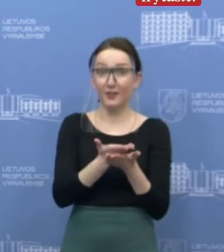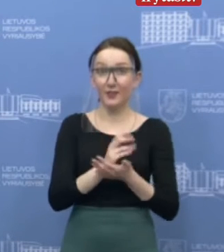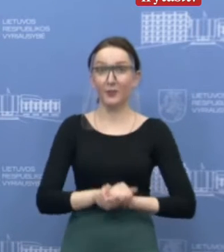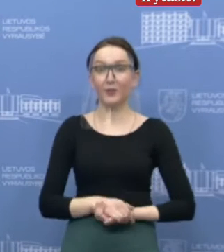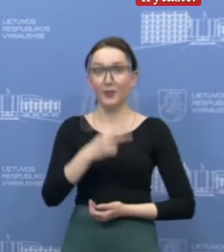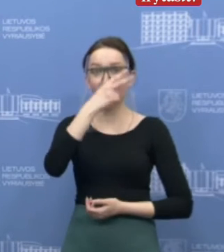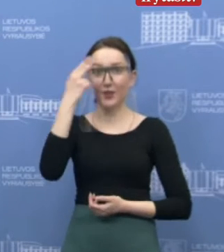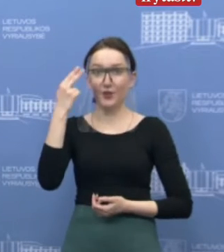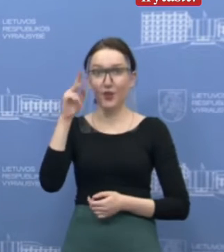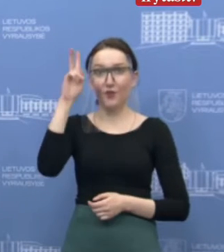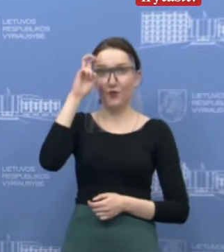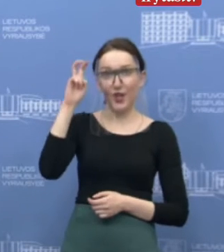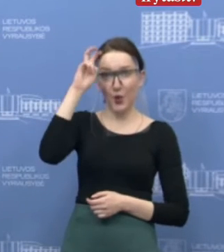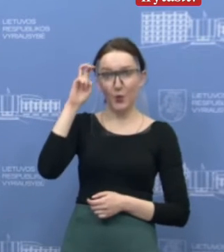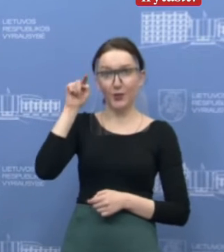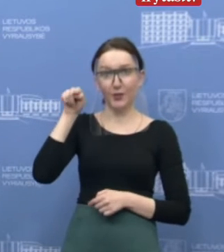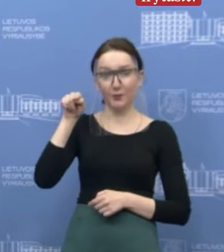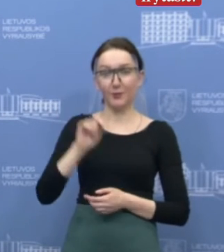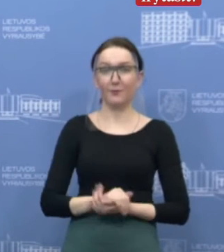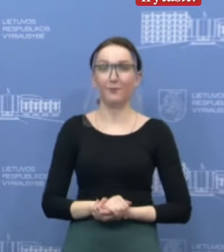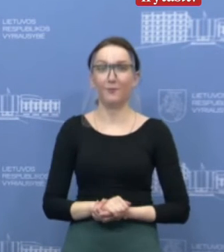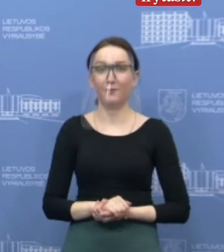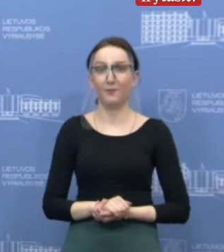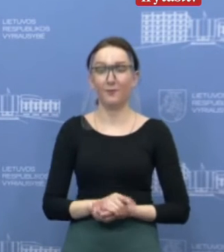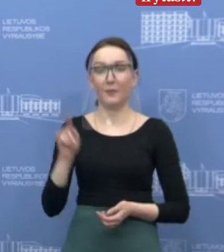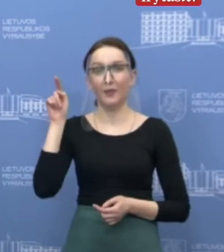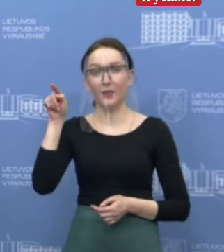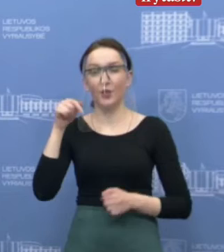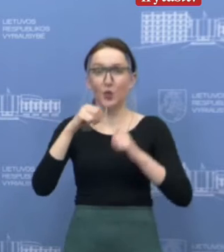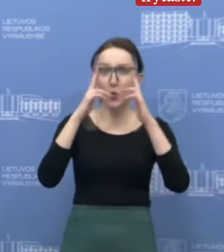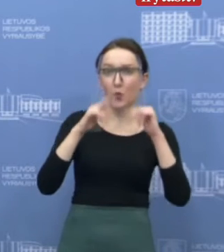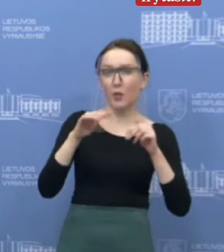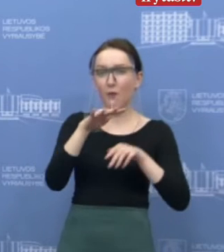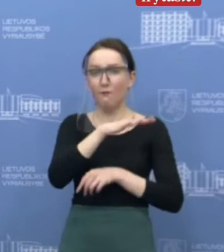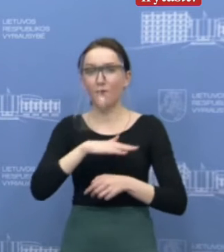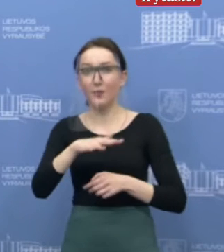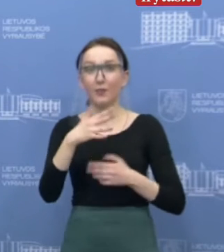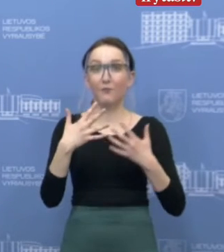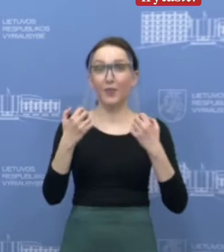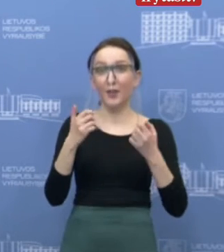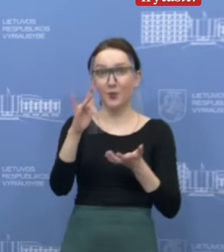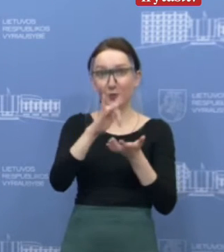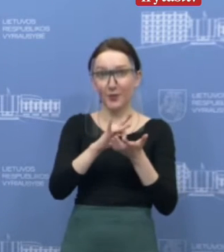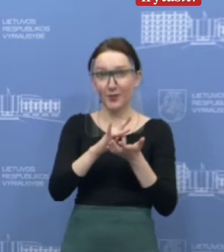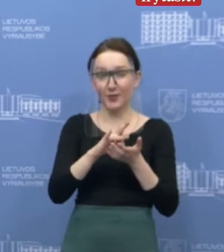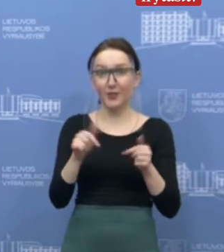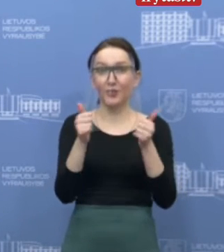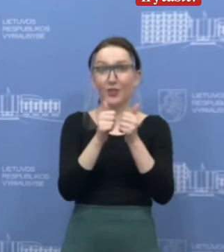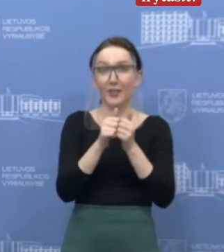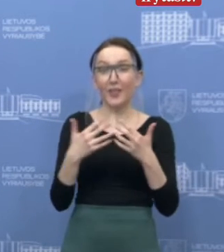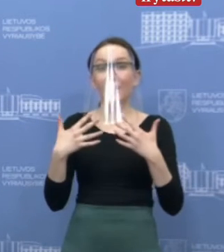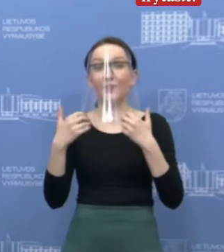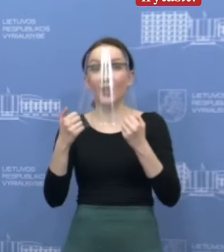Lietuvos vyriausybę ir būtent nacionalinis visuomenės sveikatos centras pras sveikatos